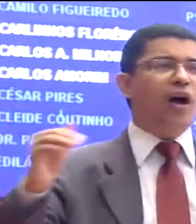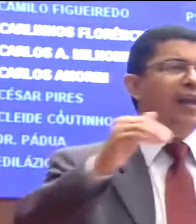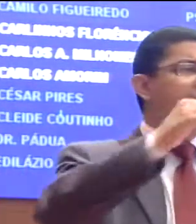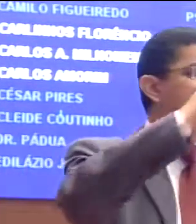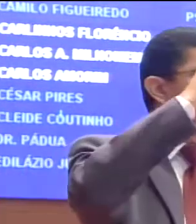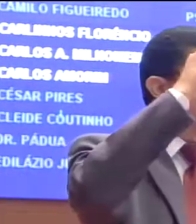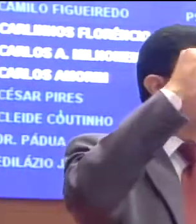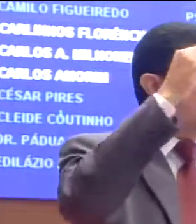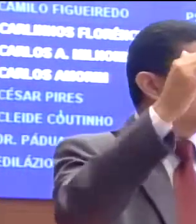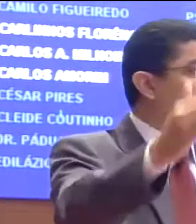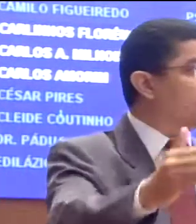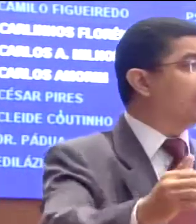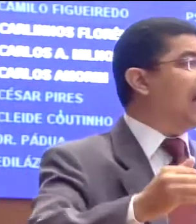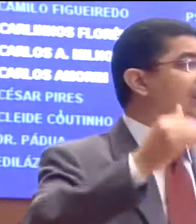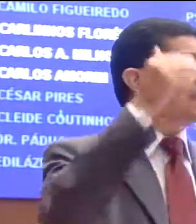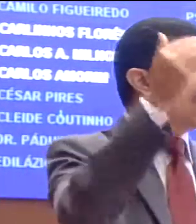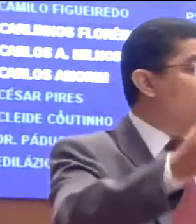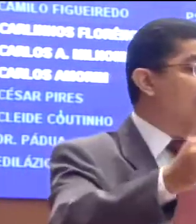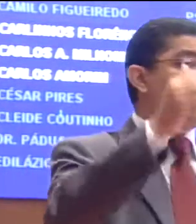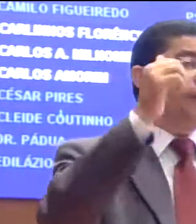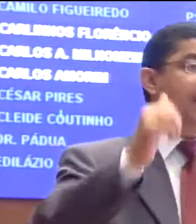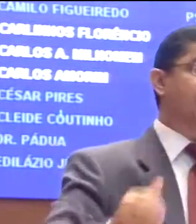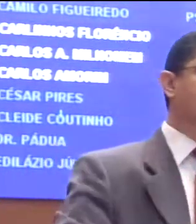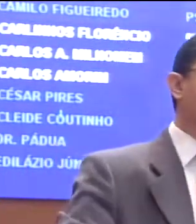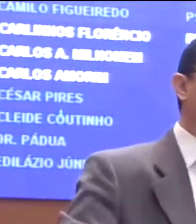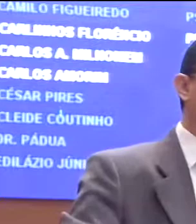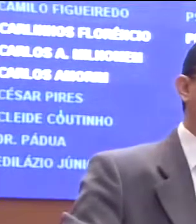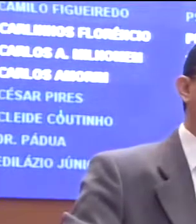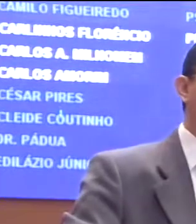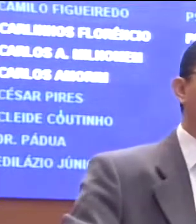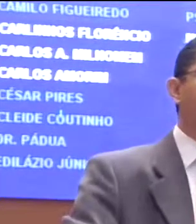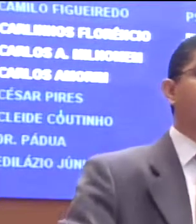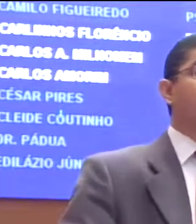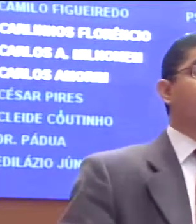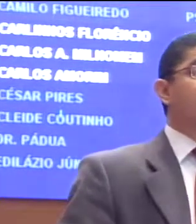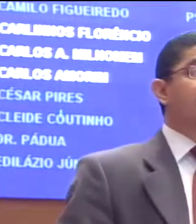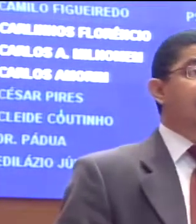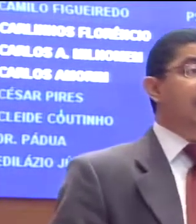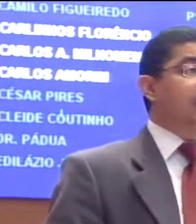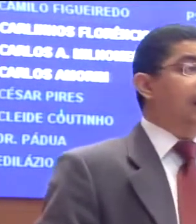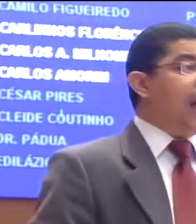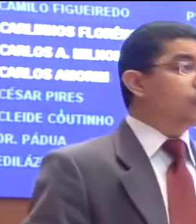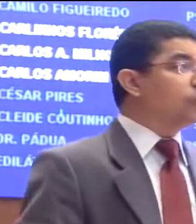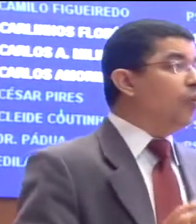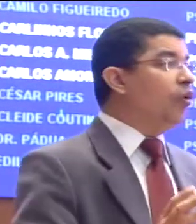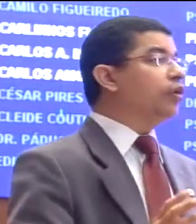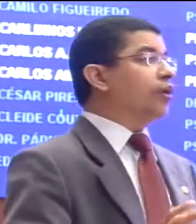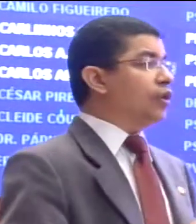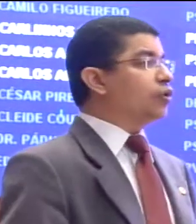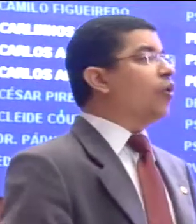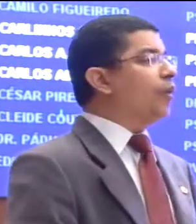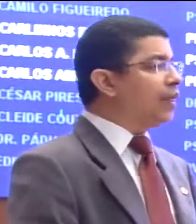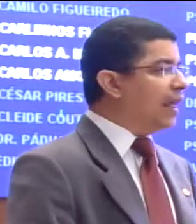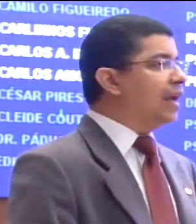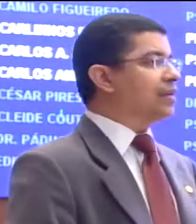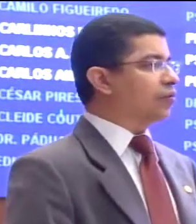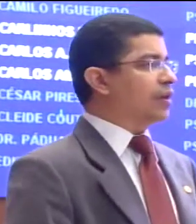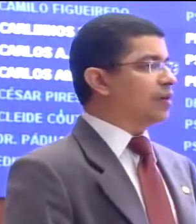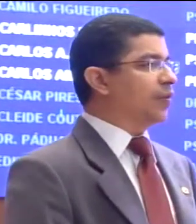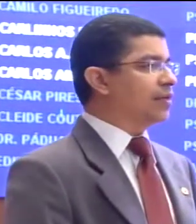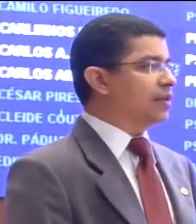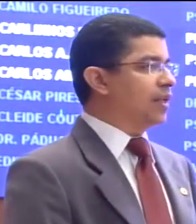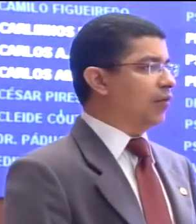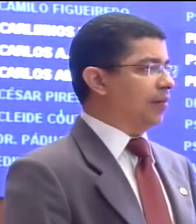a história e as dificuldades que a UEMA enfrenta no estado do Maranhão. E ajudou muito a gente a